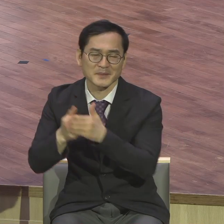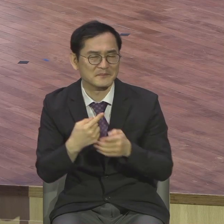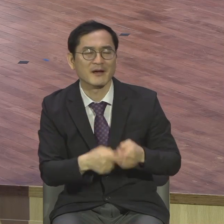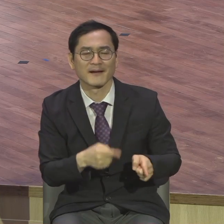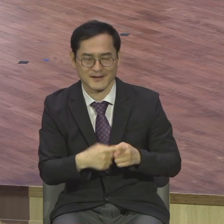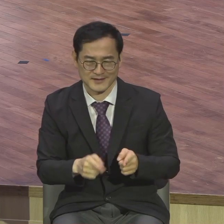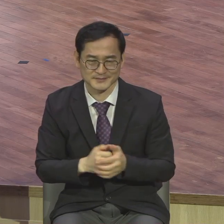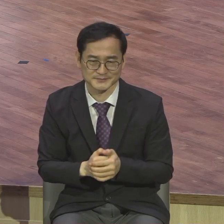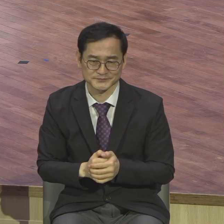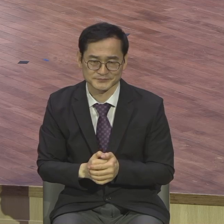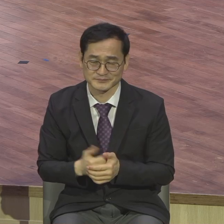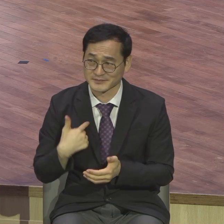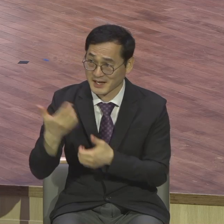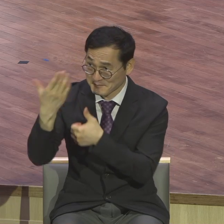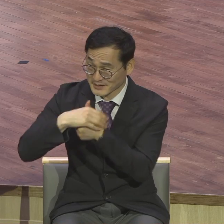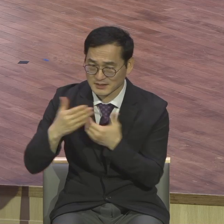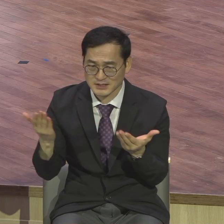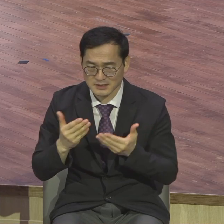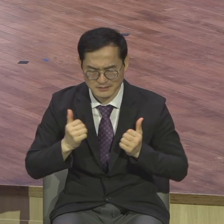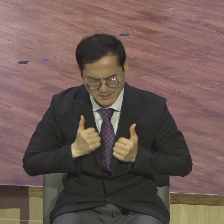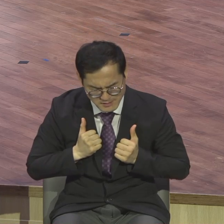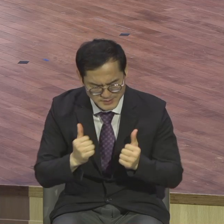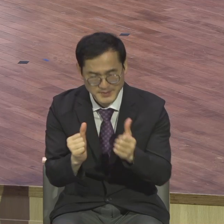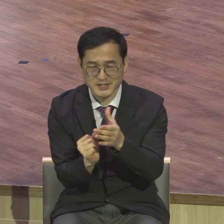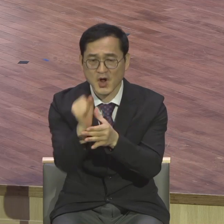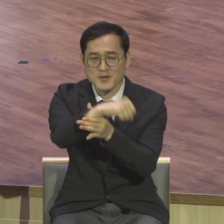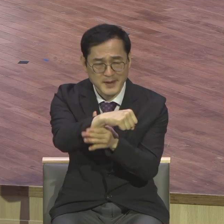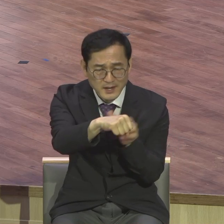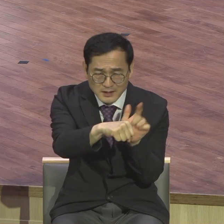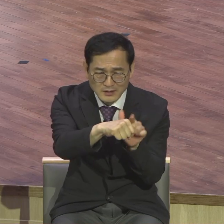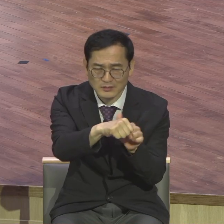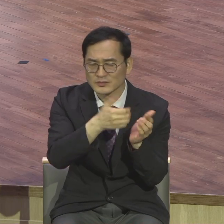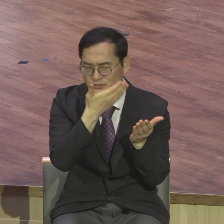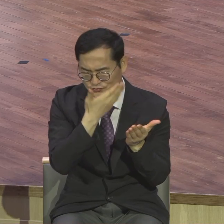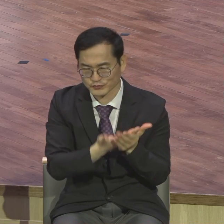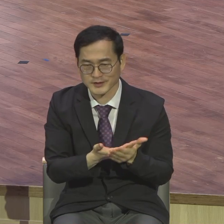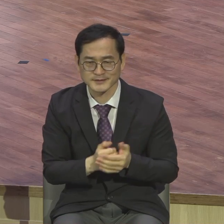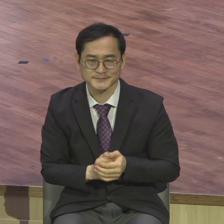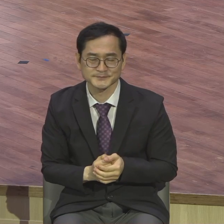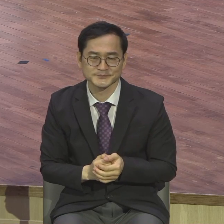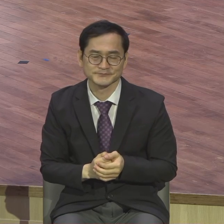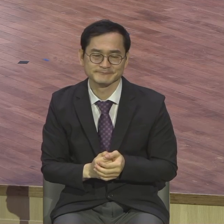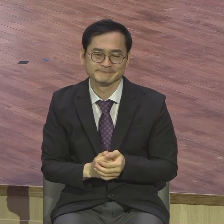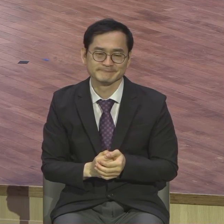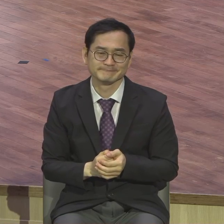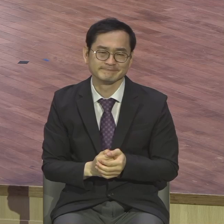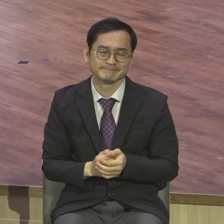삶에 도전했을 열매를 맺었느냐 이게 중요하다는 거예요. 많은 분들은 착각을 해요.